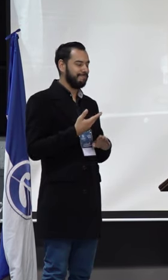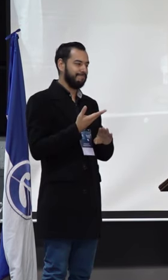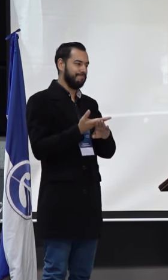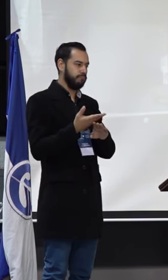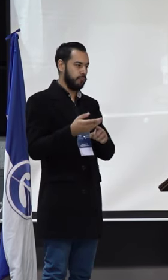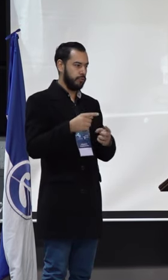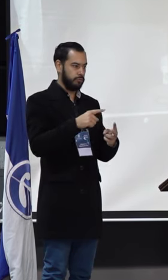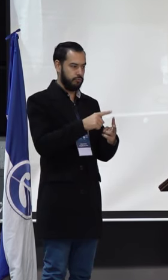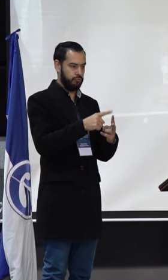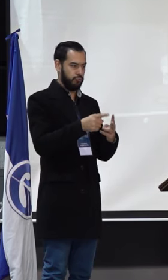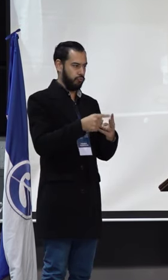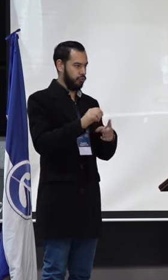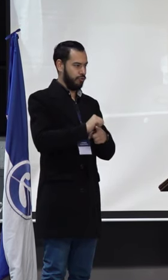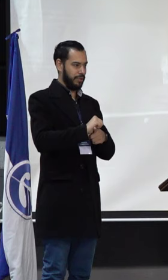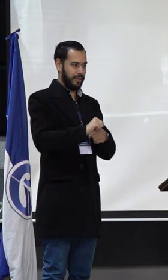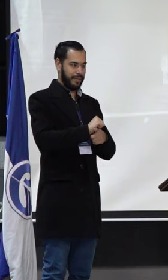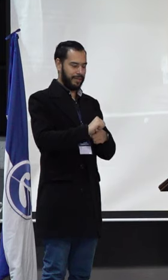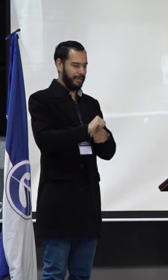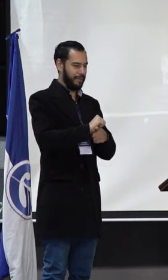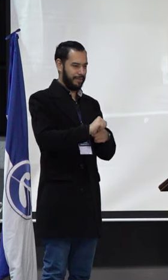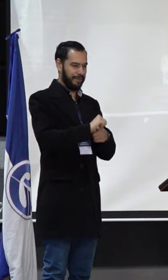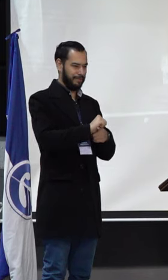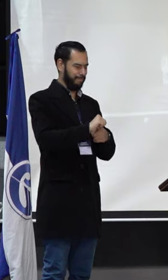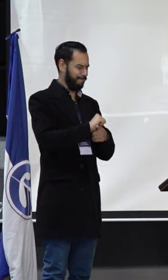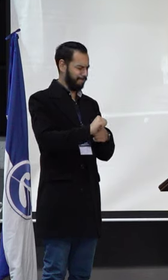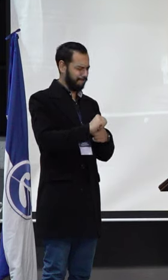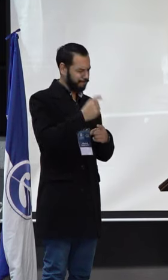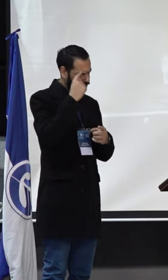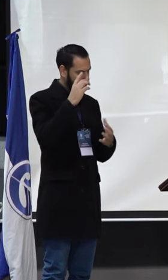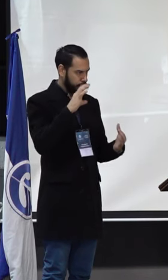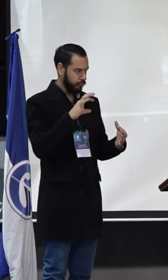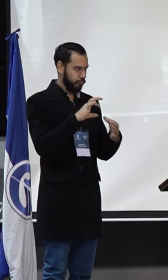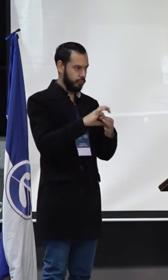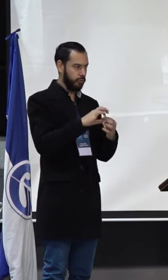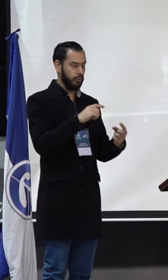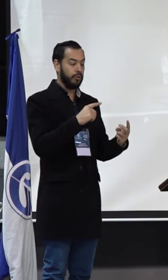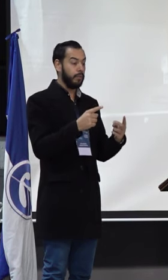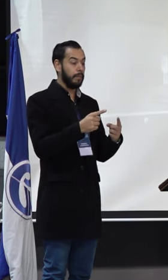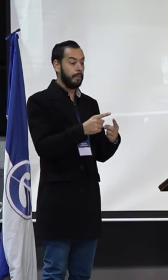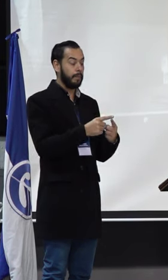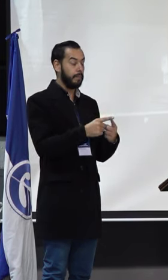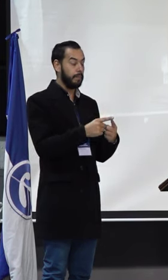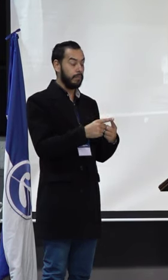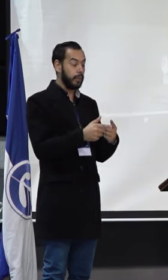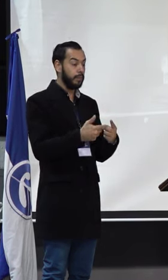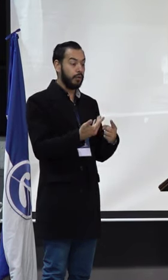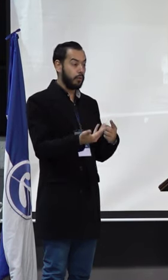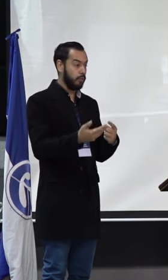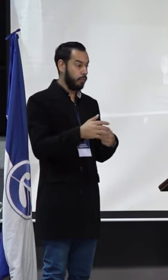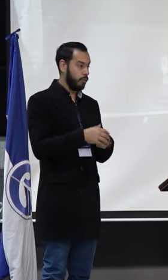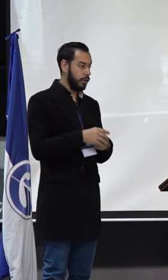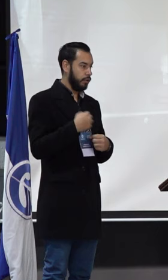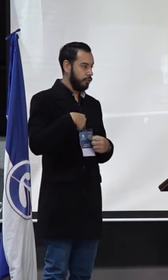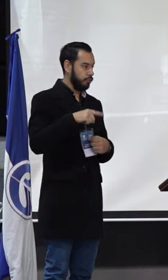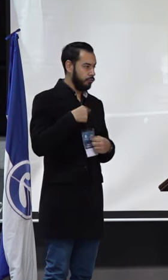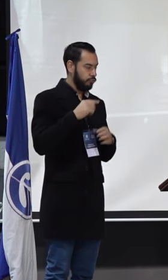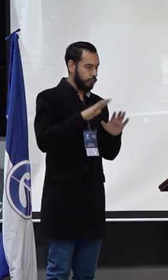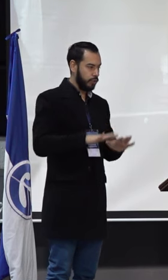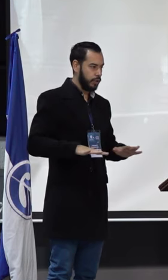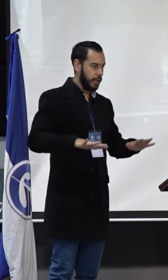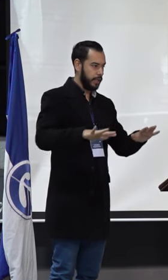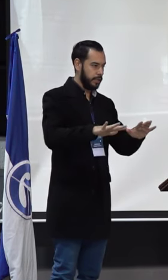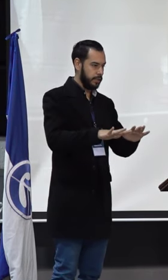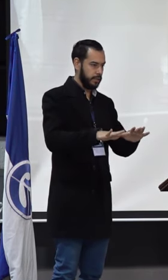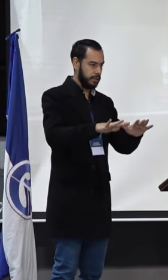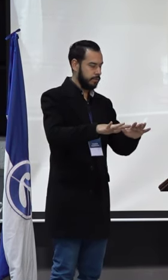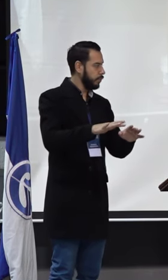dos ejercicios que nos unen. El primero es, somos de espacios de